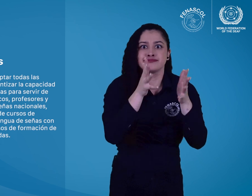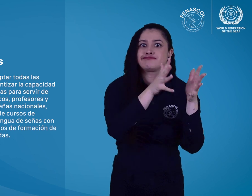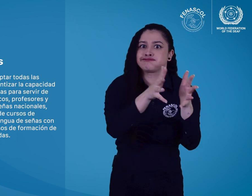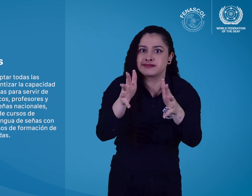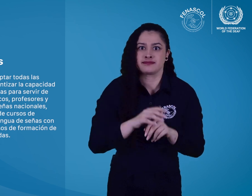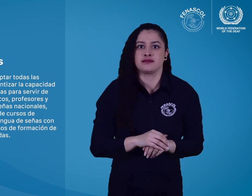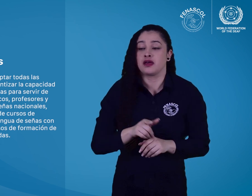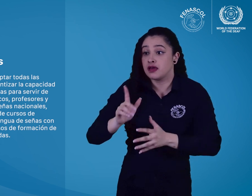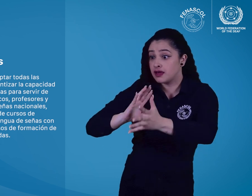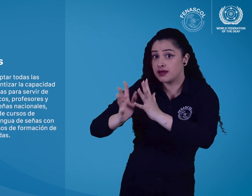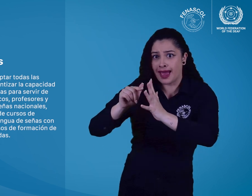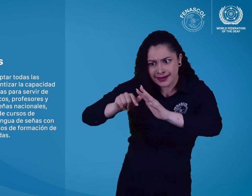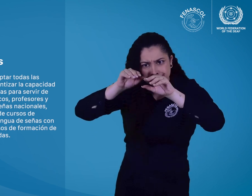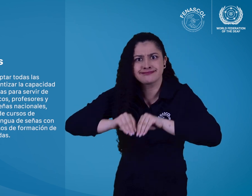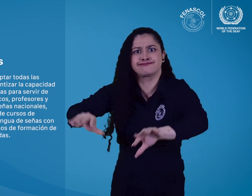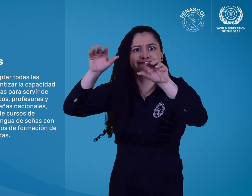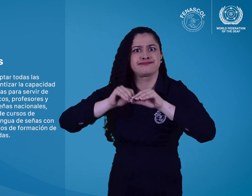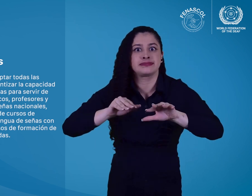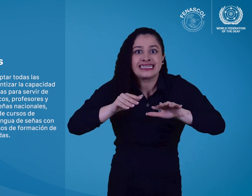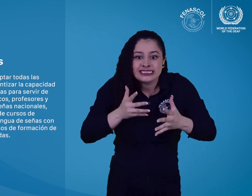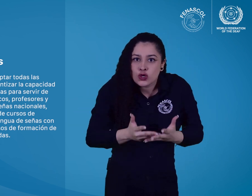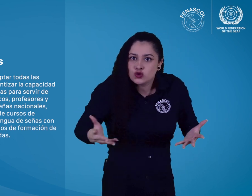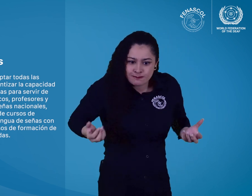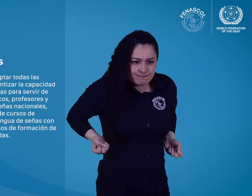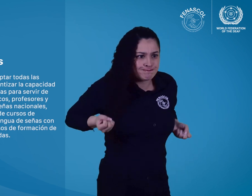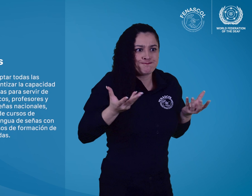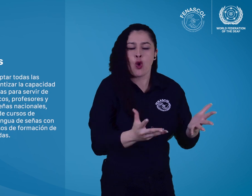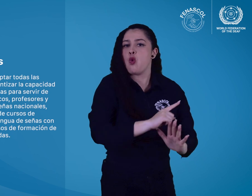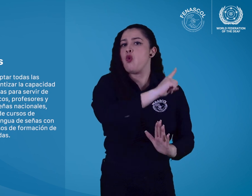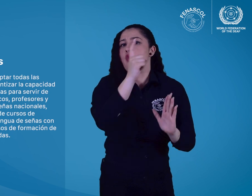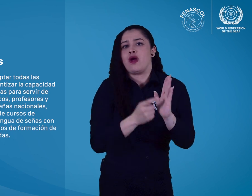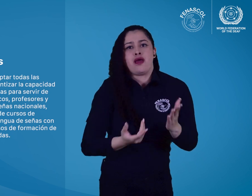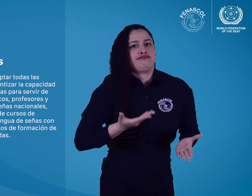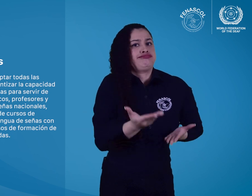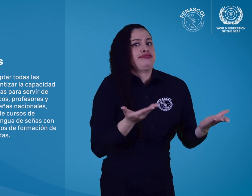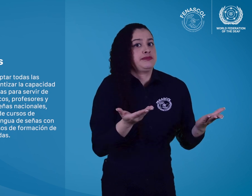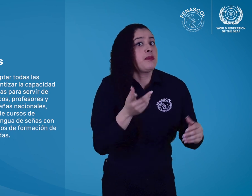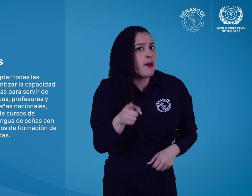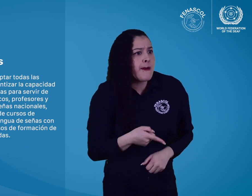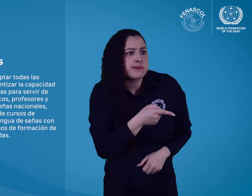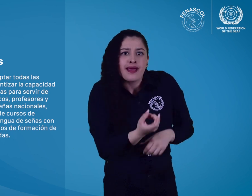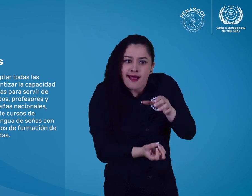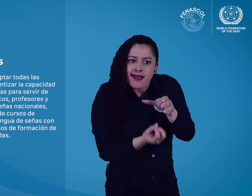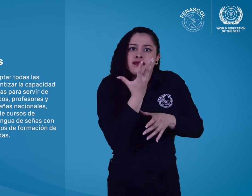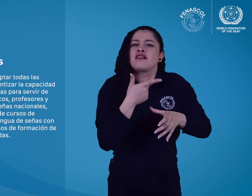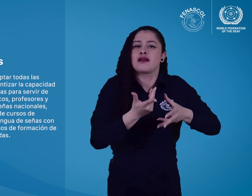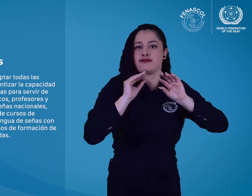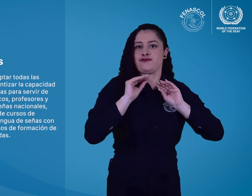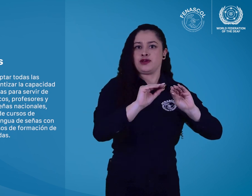difusores de sus lenguas de señas nacionales, incluso mediante la creación de cursos de formación